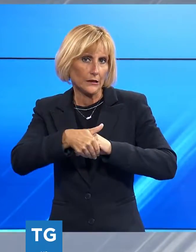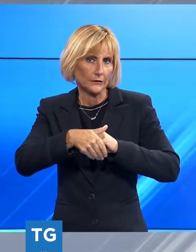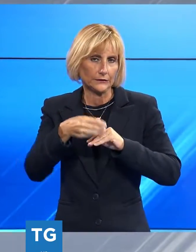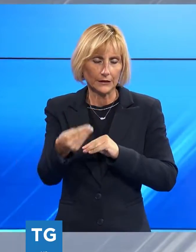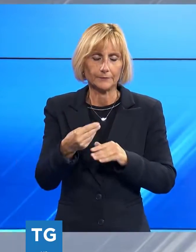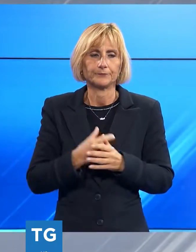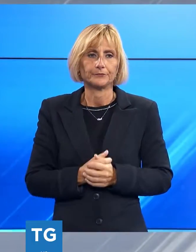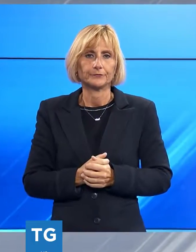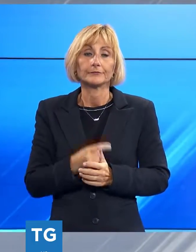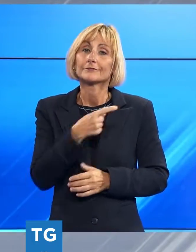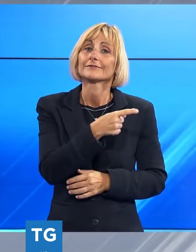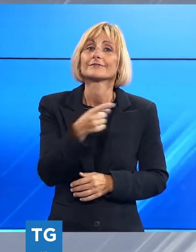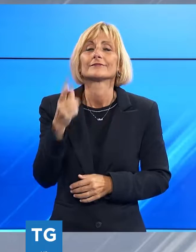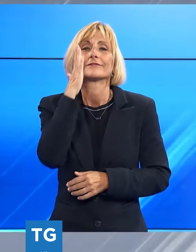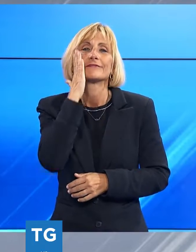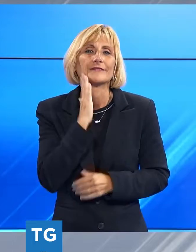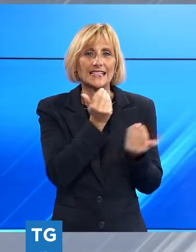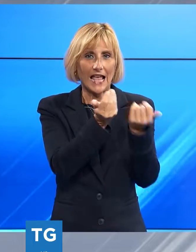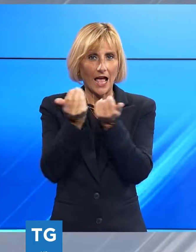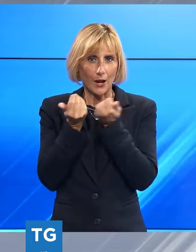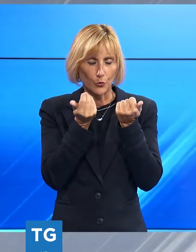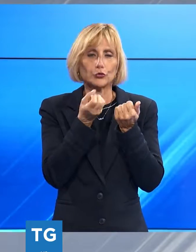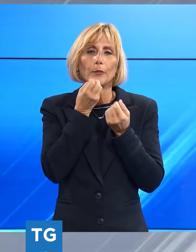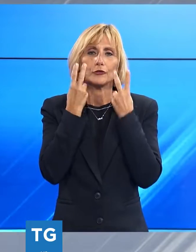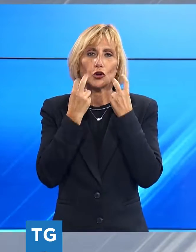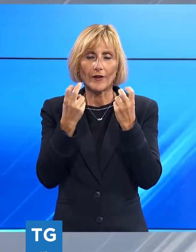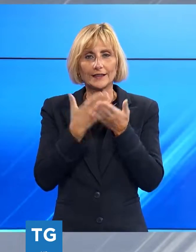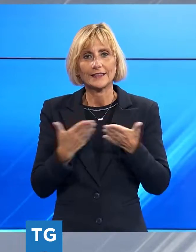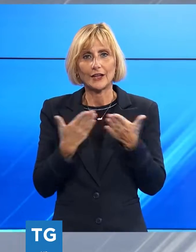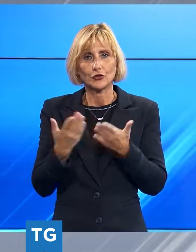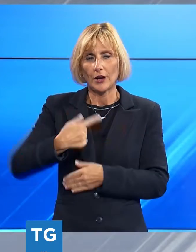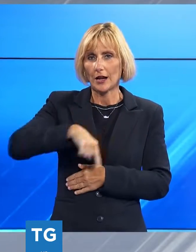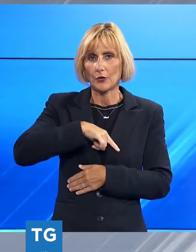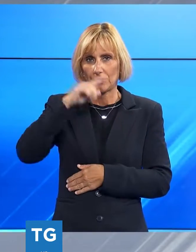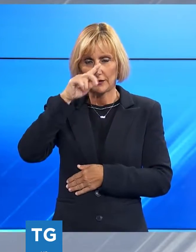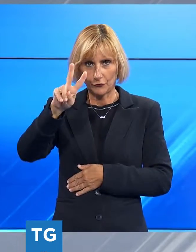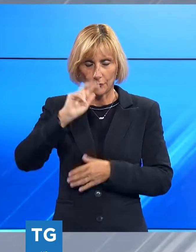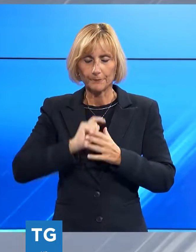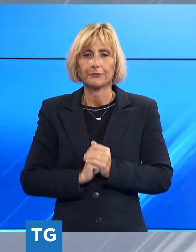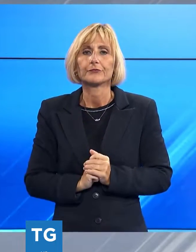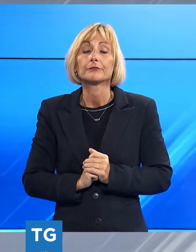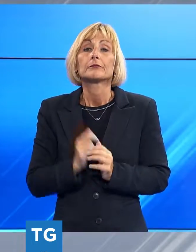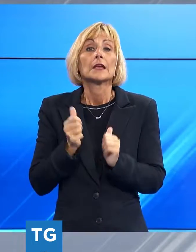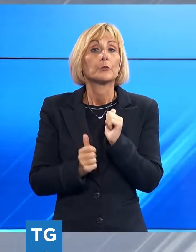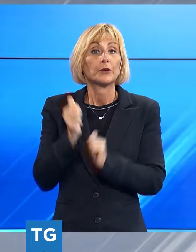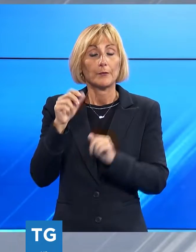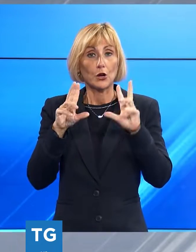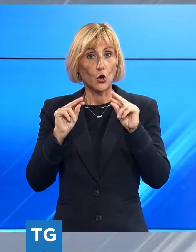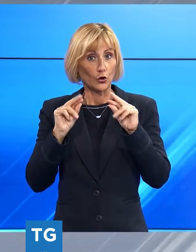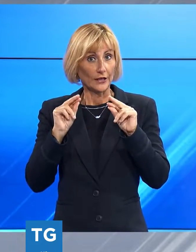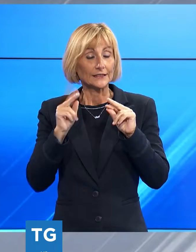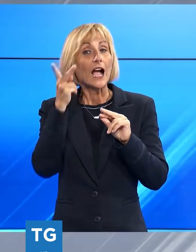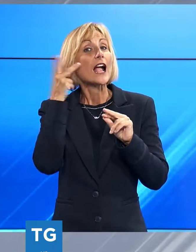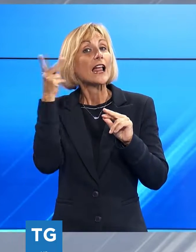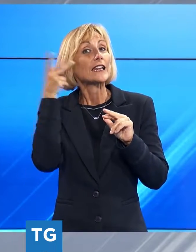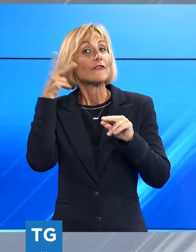A tutti voi un cordiale saluto e ben ritrovati per questa edizione del Telegiornale che apriamo dunque parlando del Carnevale di Viareggio che